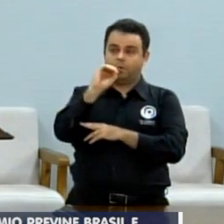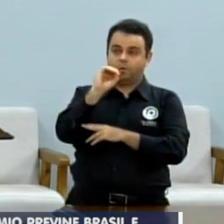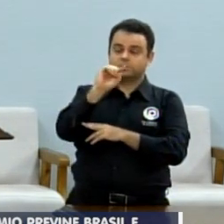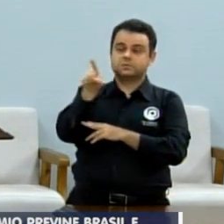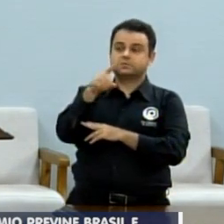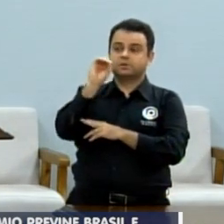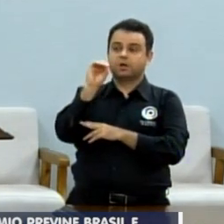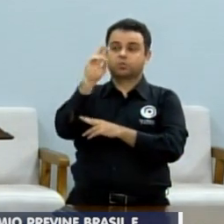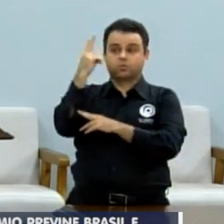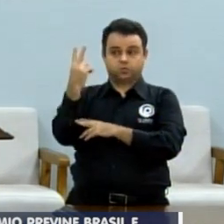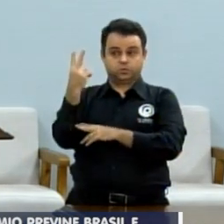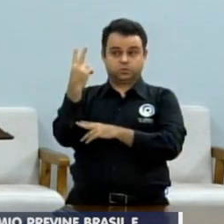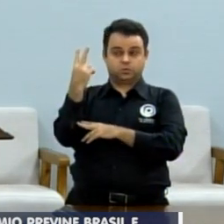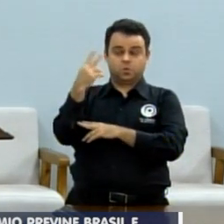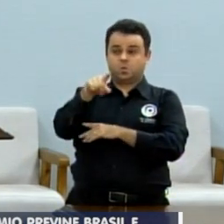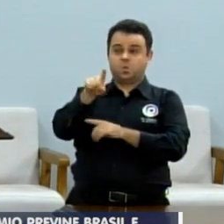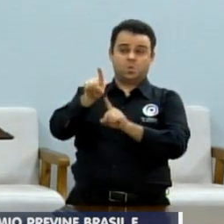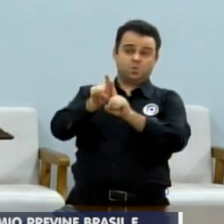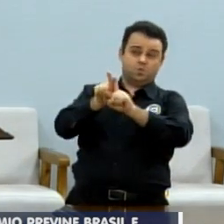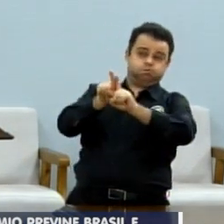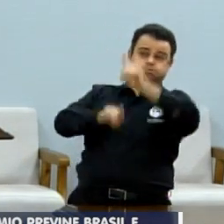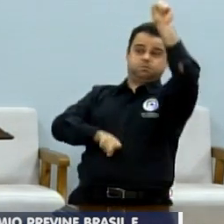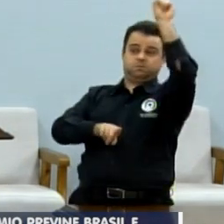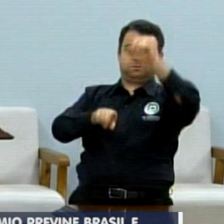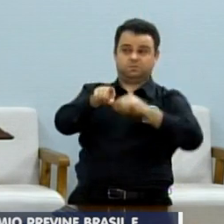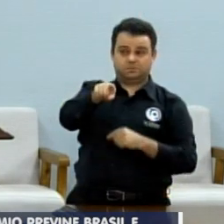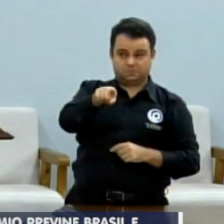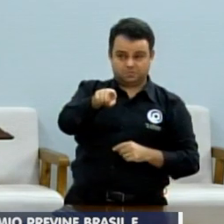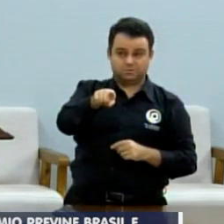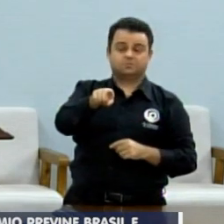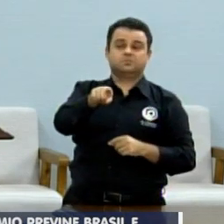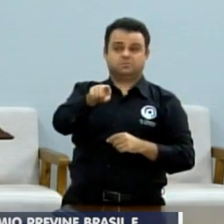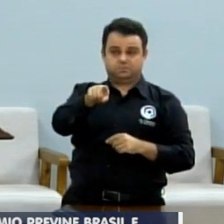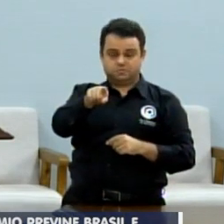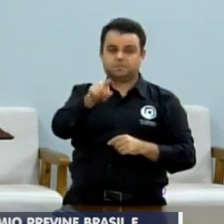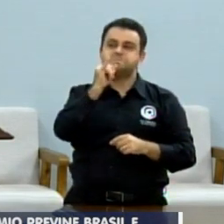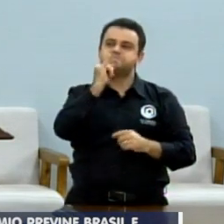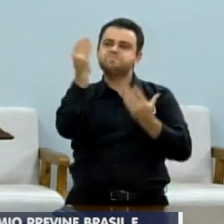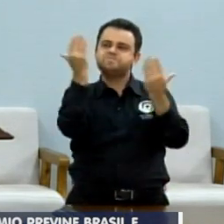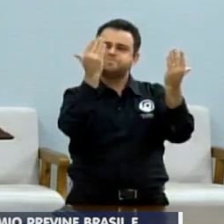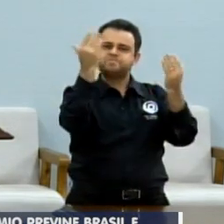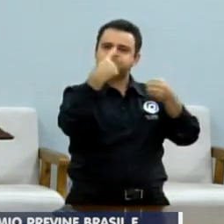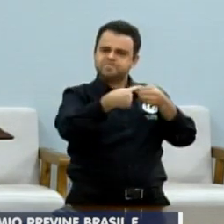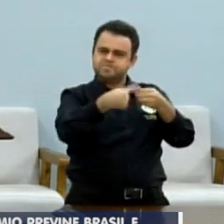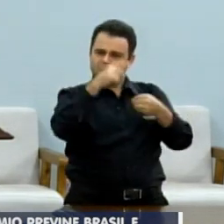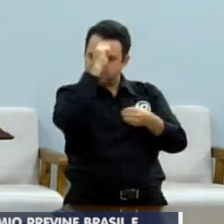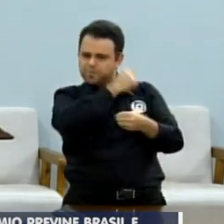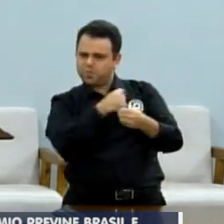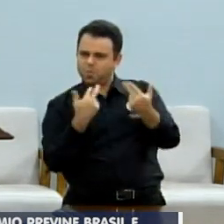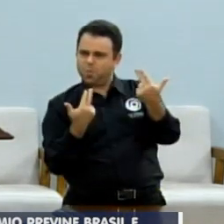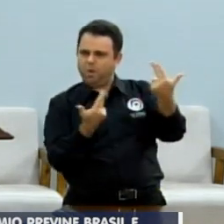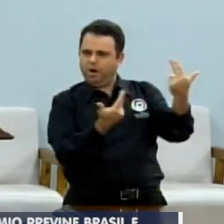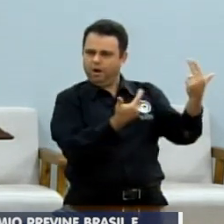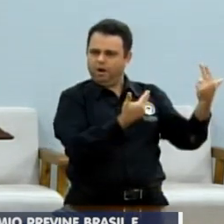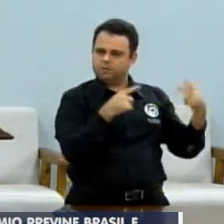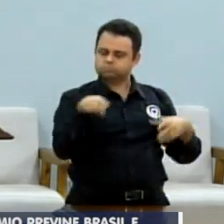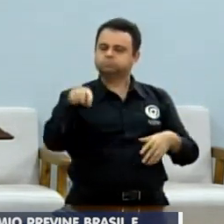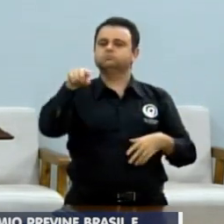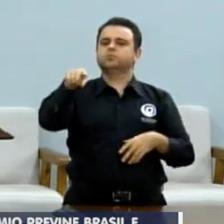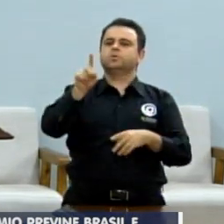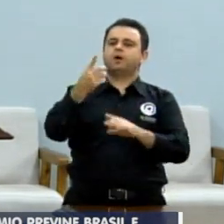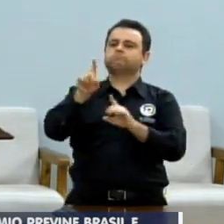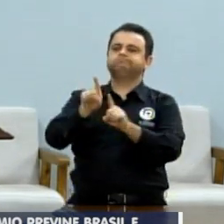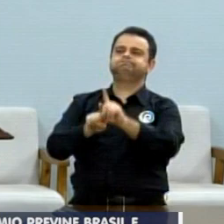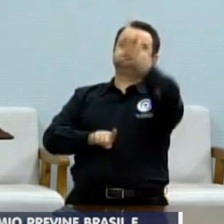nota. A maior nota dos municípios do mesmo porte. Ganharam de Ribeirão Preto, Jundiaí, Mauá e Santos.